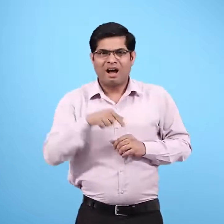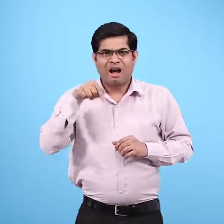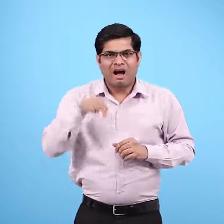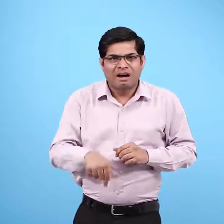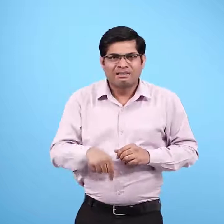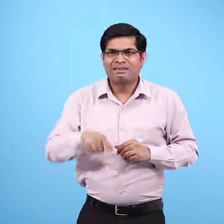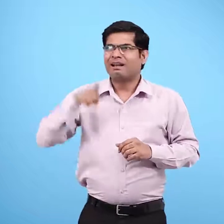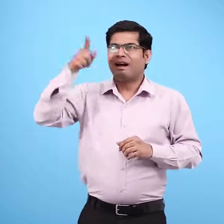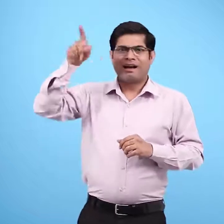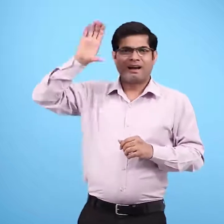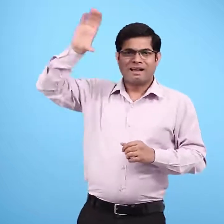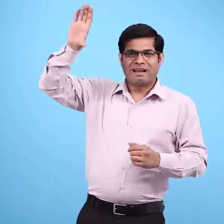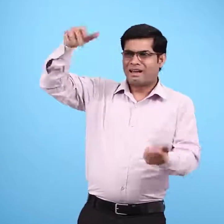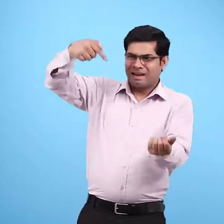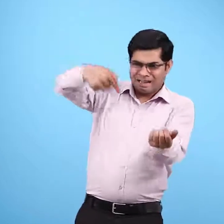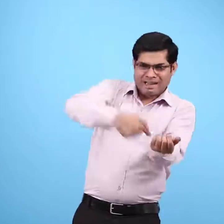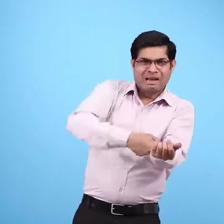पर अब ग्लुकोस चढ़ाना क्यों है